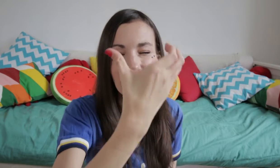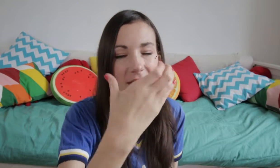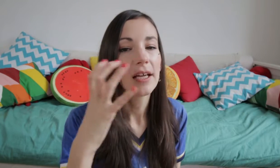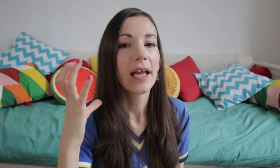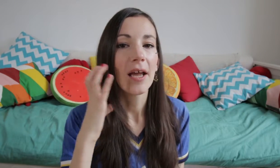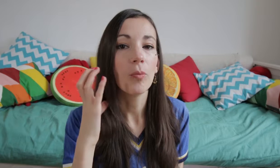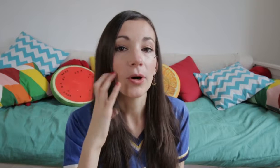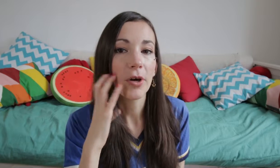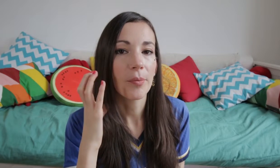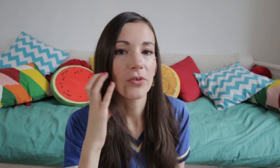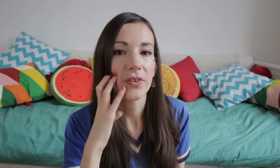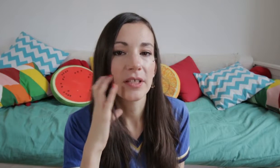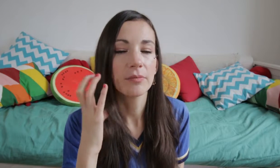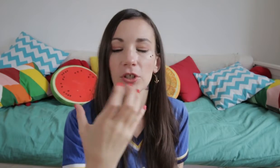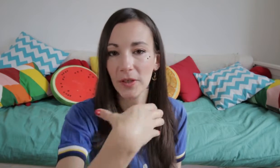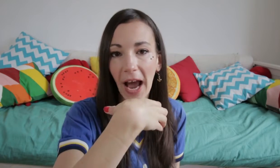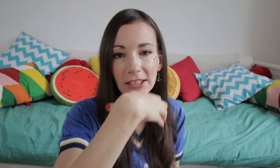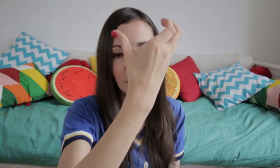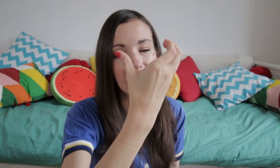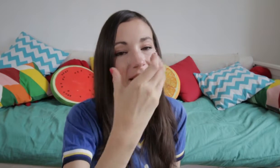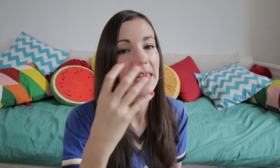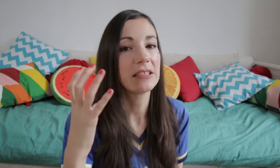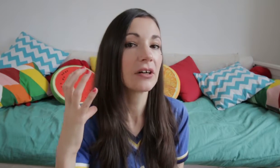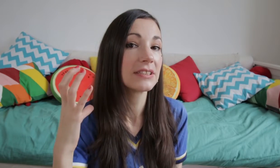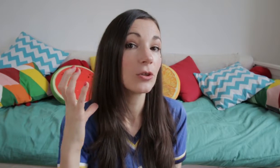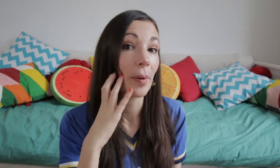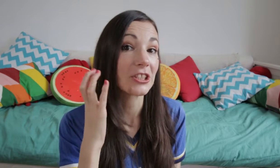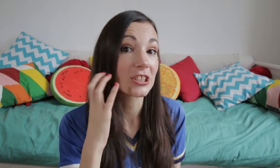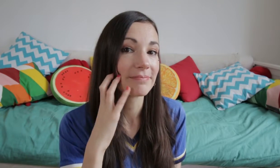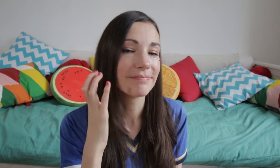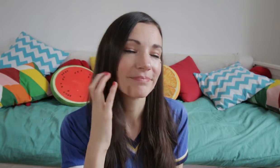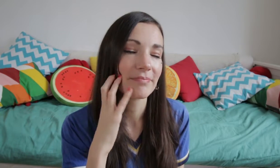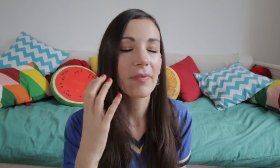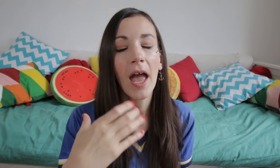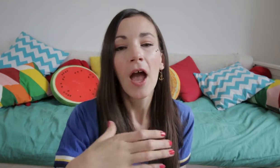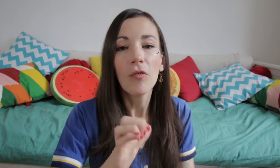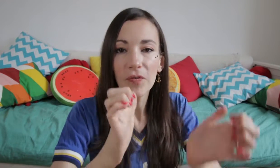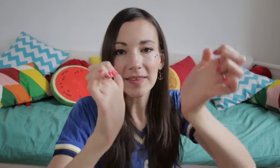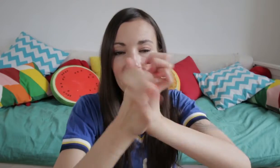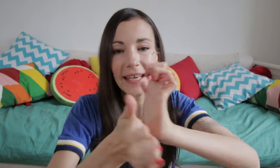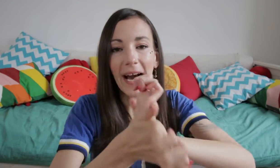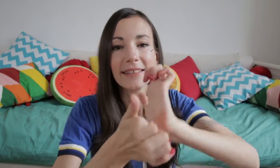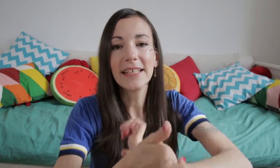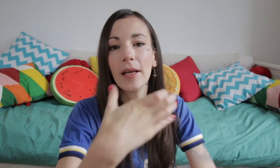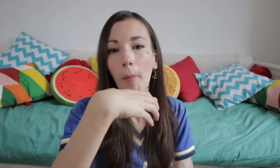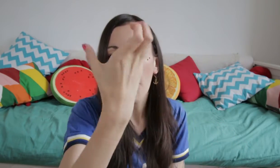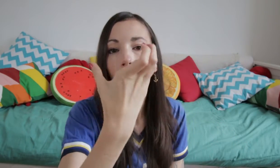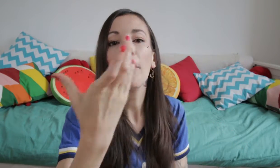pomme comme ceci, moi je préfère comme ceci, ça différencie de pêche. Vous faites écraser pomme,